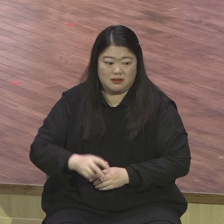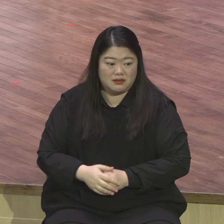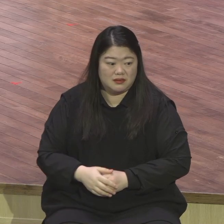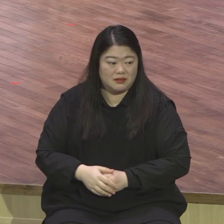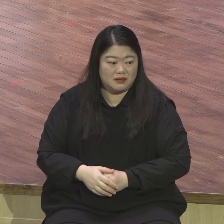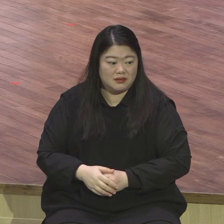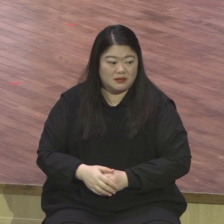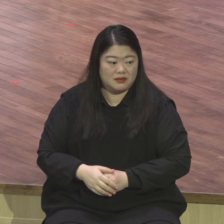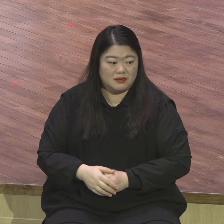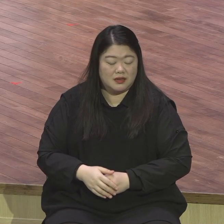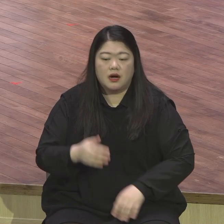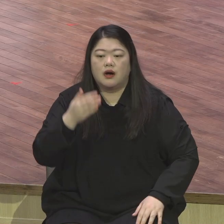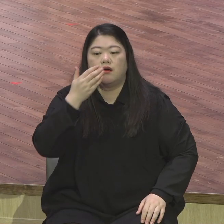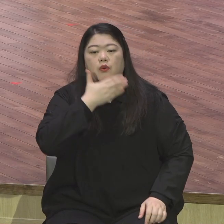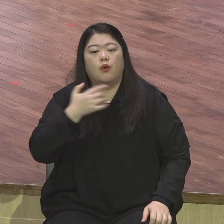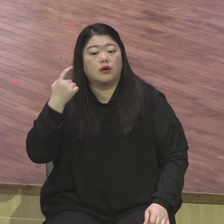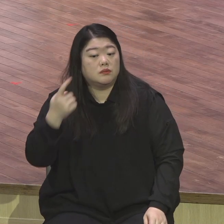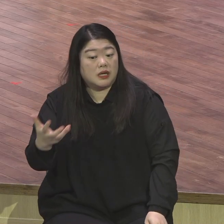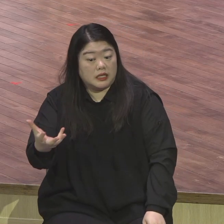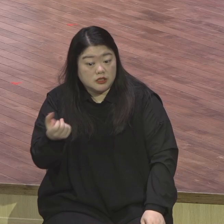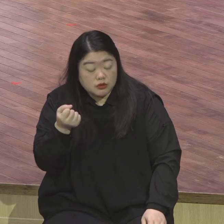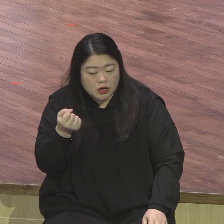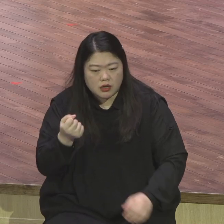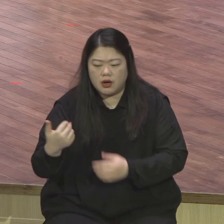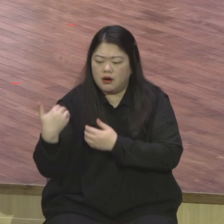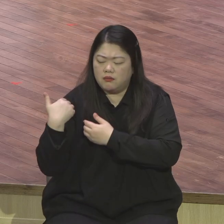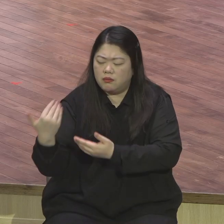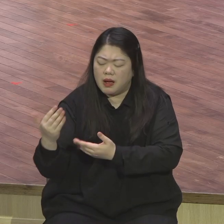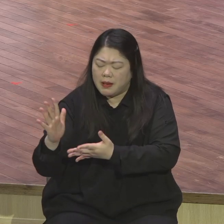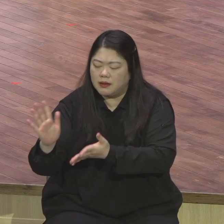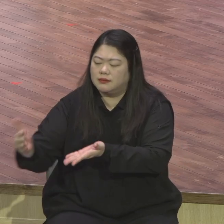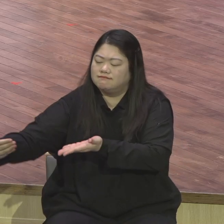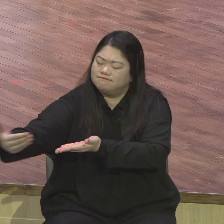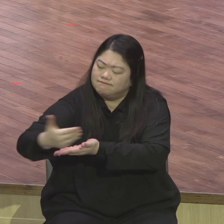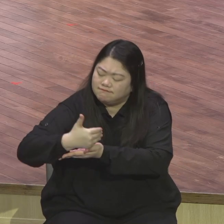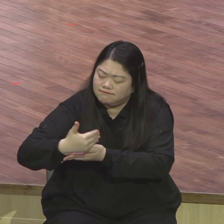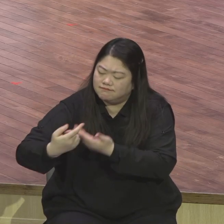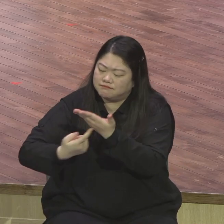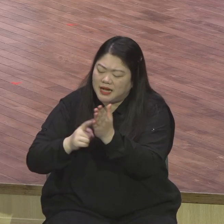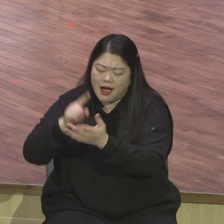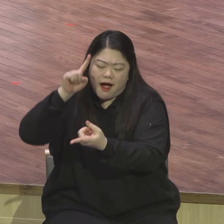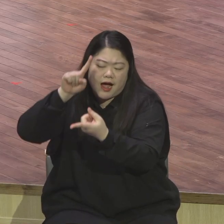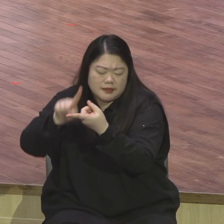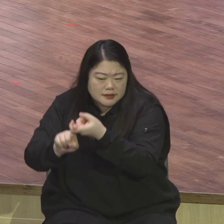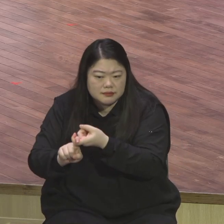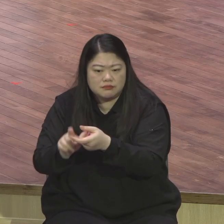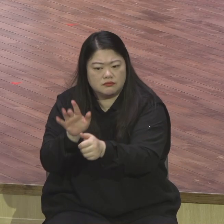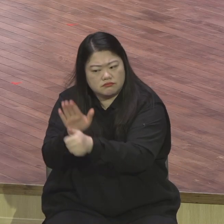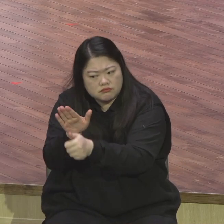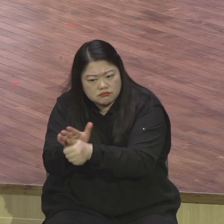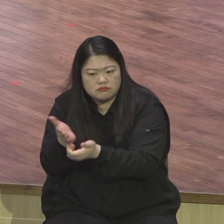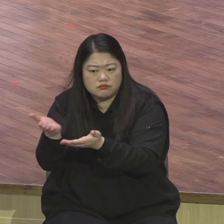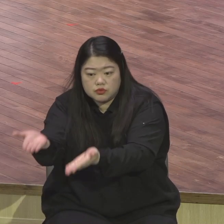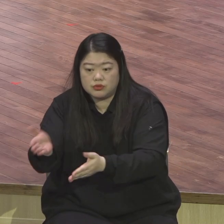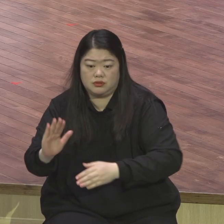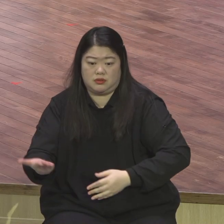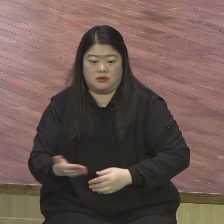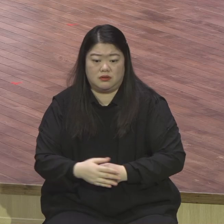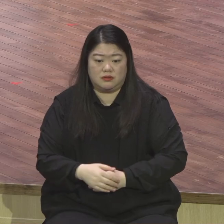바꾸고 살리는 이 일에 집중해야 된다 내 문제 걸려가지고 내 문제 내 집